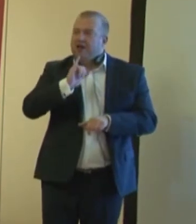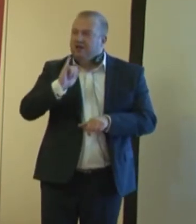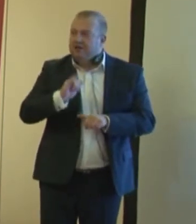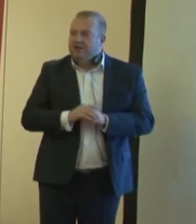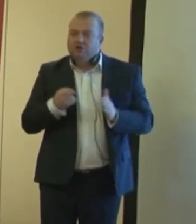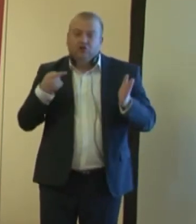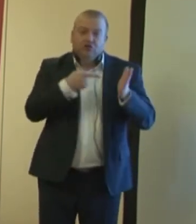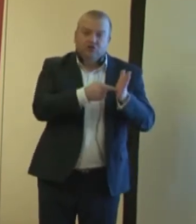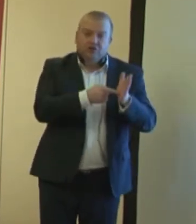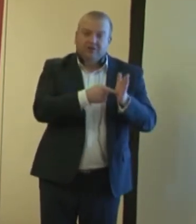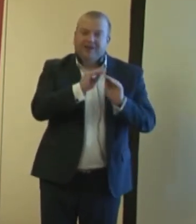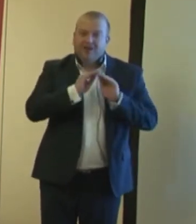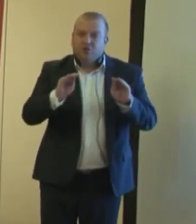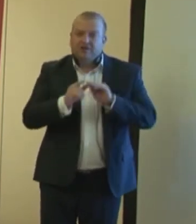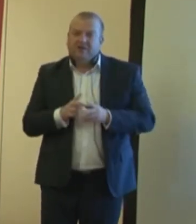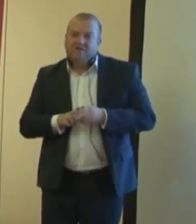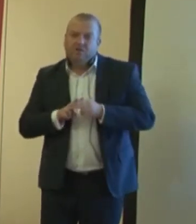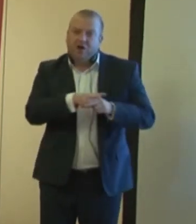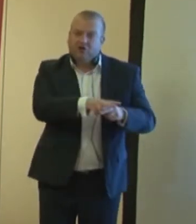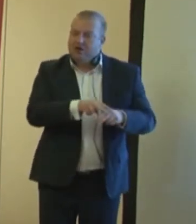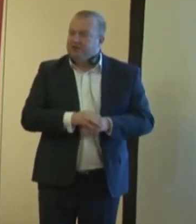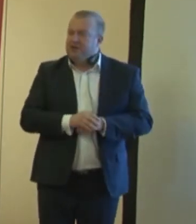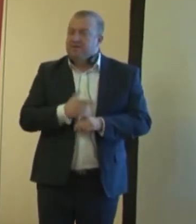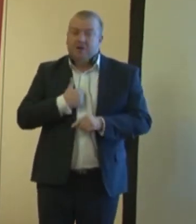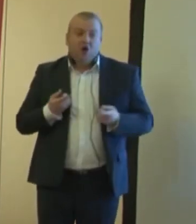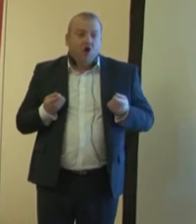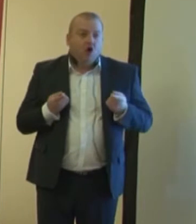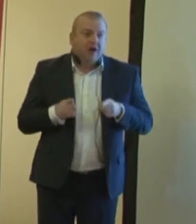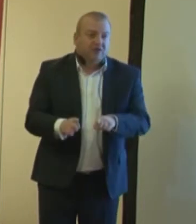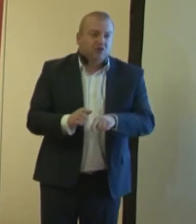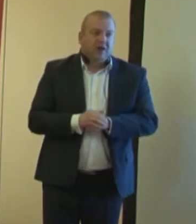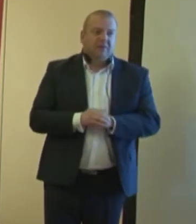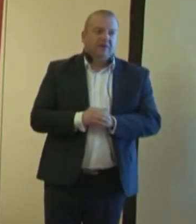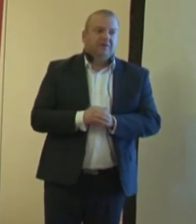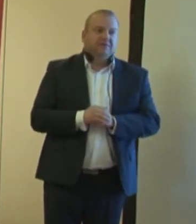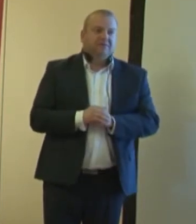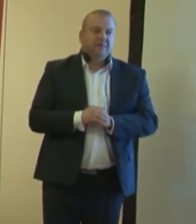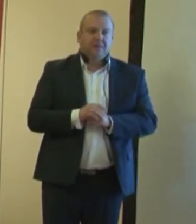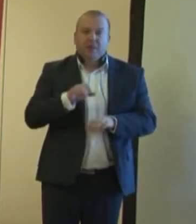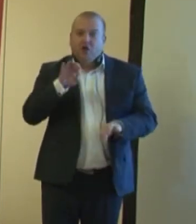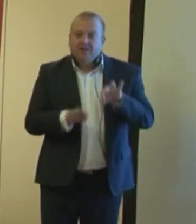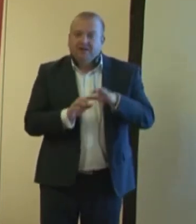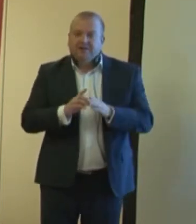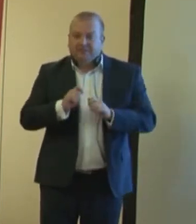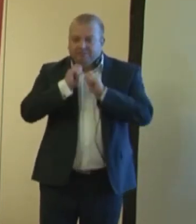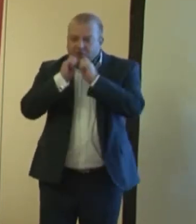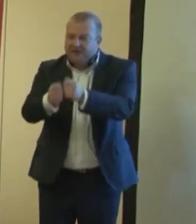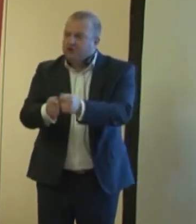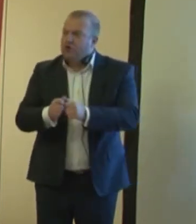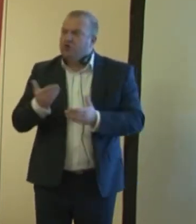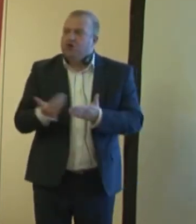edukacji włączającej my organizujemy konferencję poświęconą